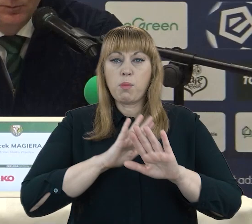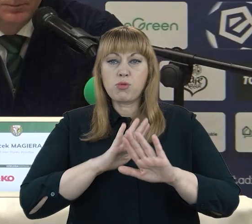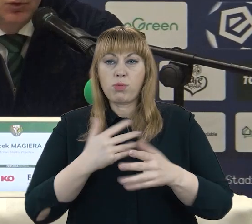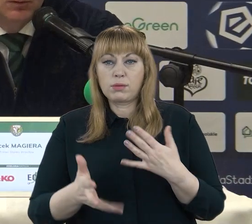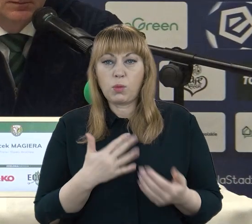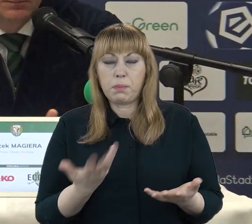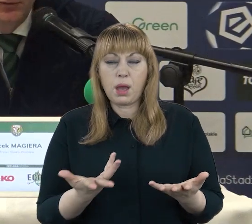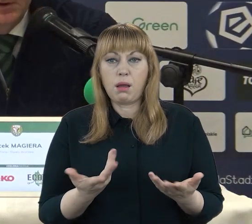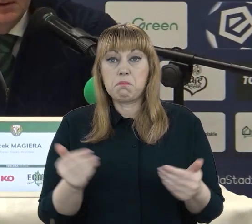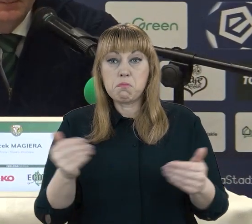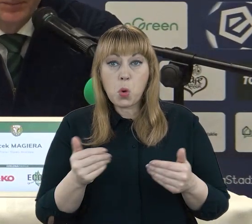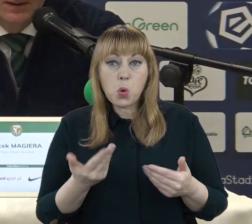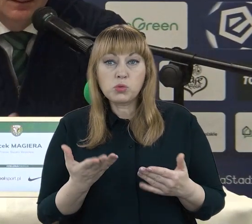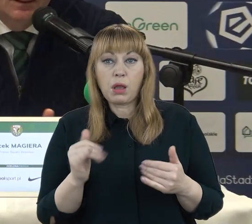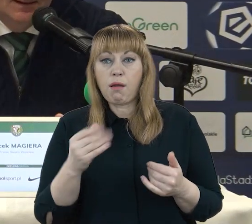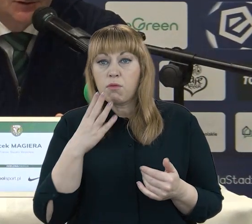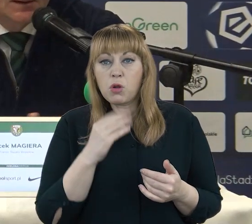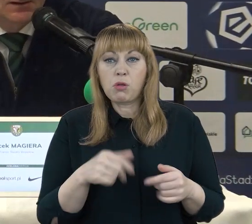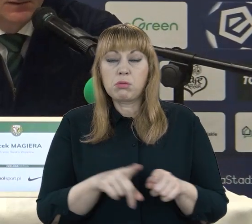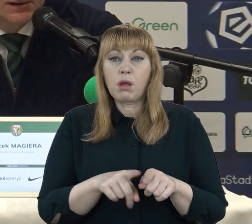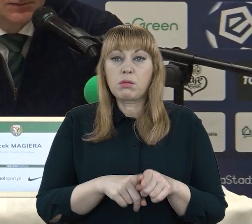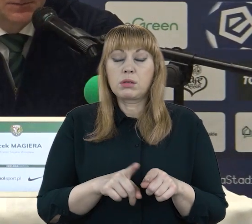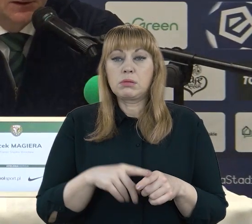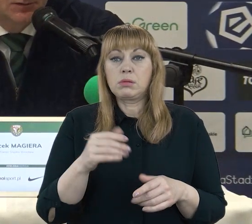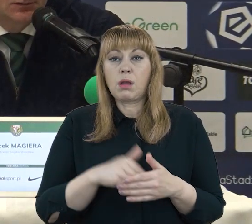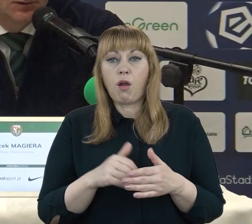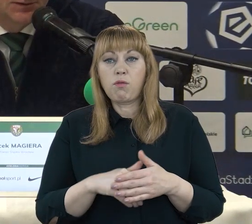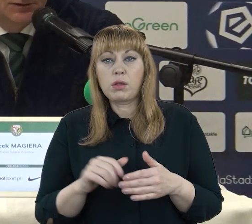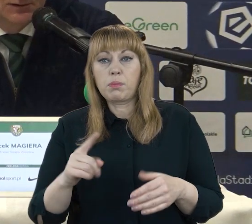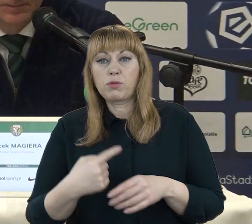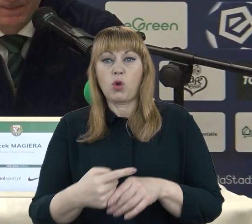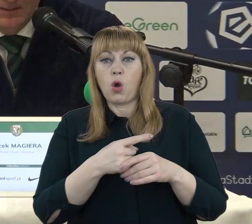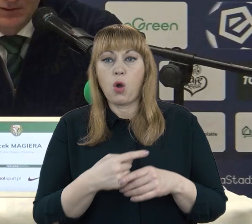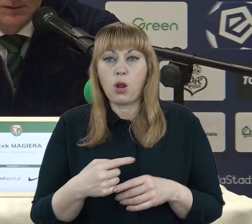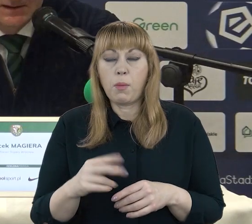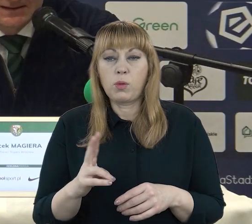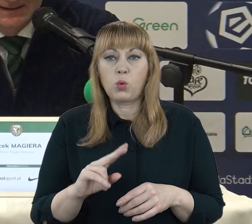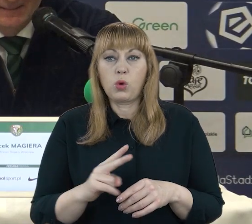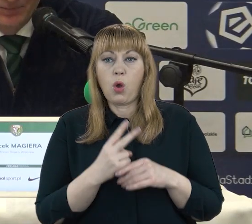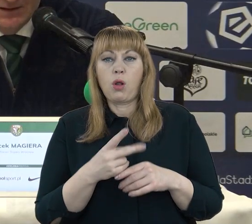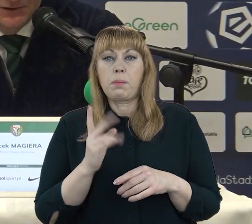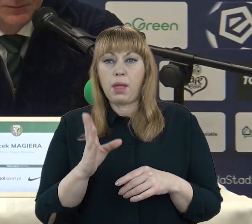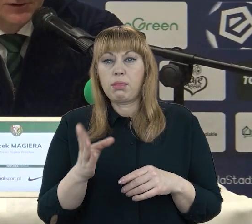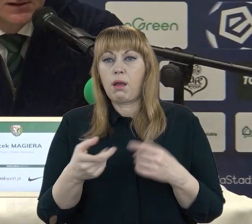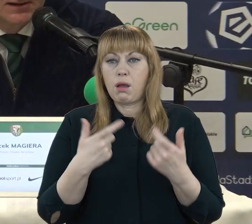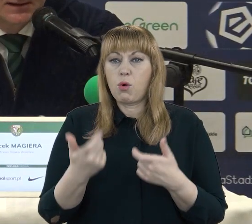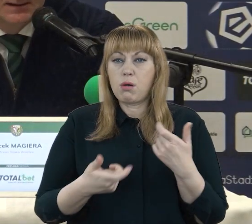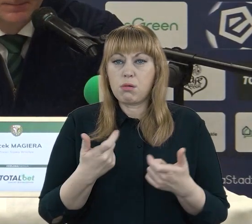mógł, powinien inaczej zachować się przy pierwszym golu i przy drugim, bo to jest, zbyt szybko się dzieje i